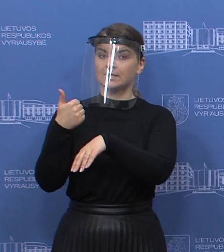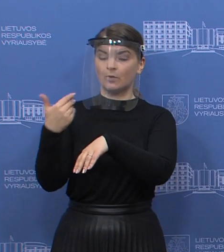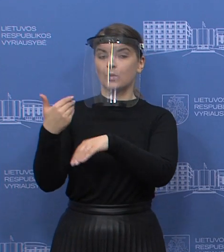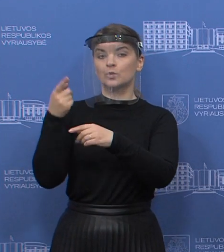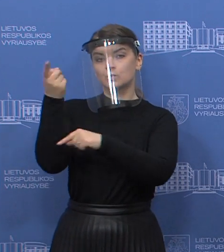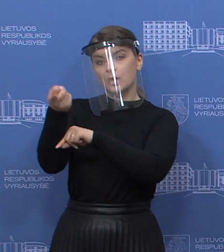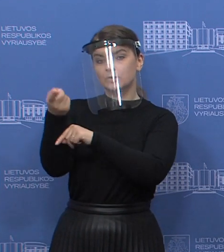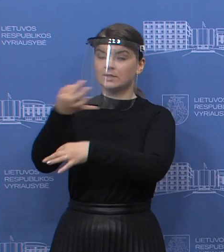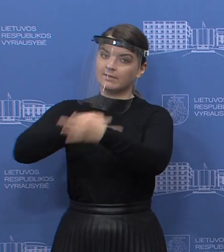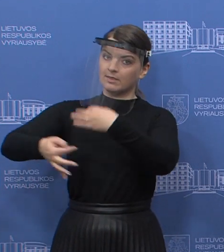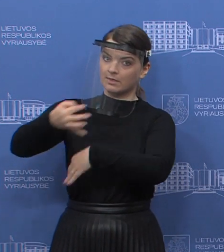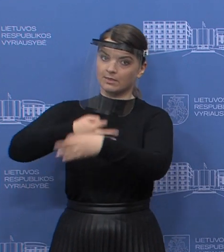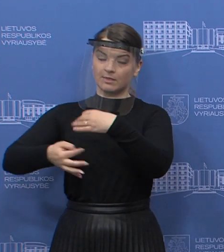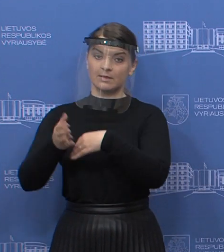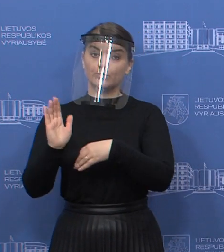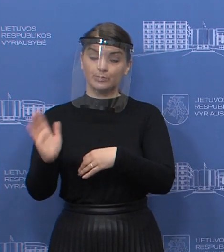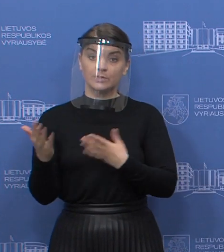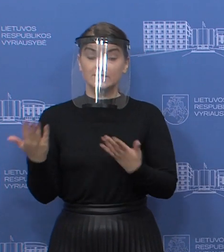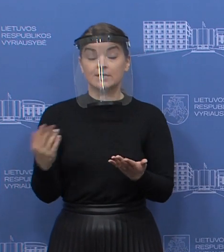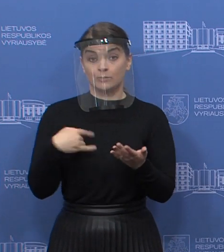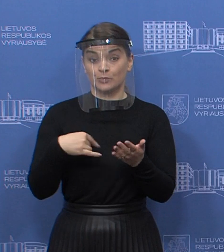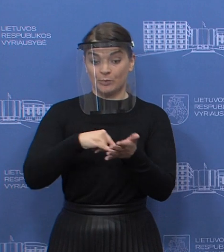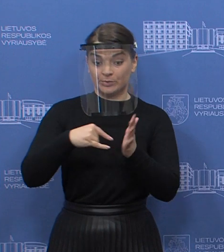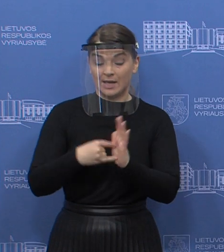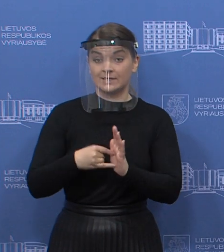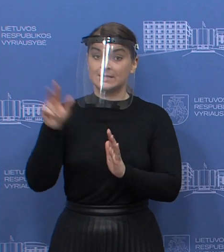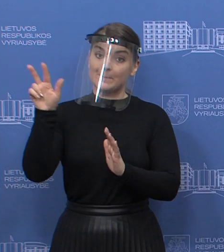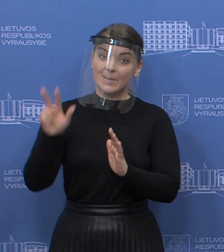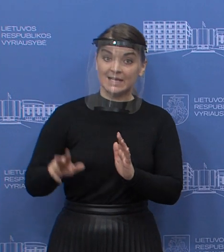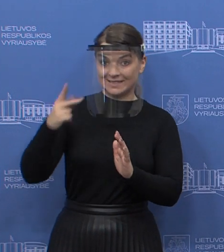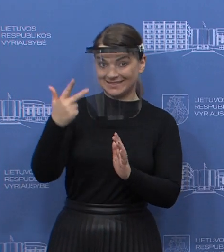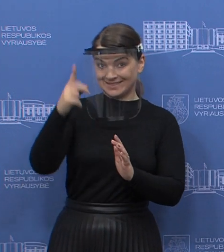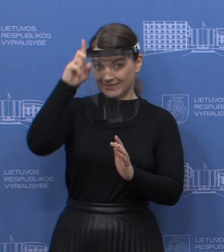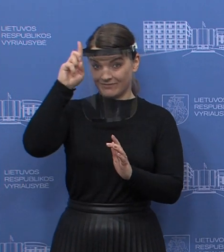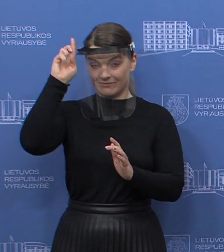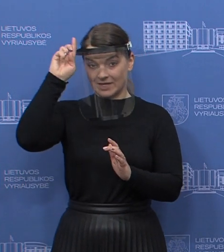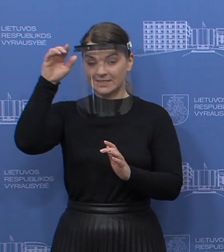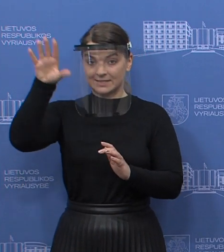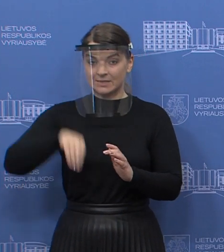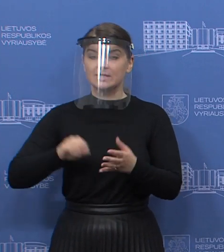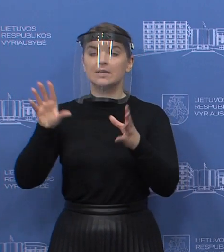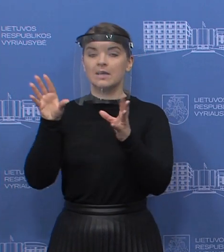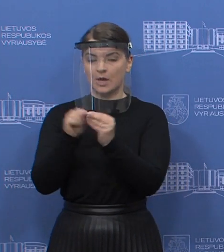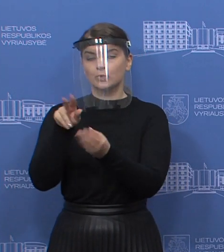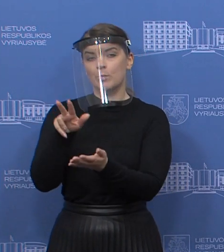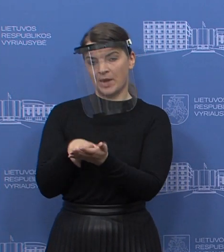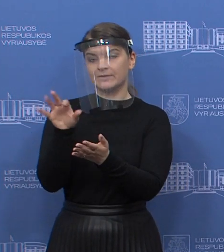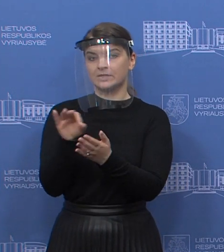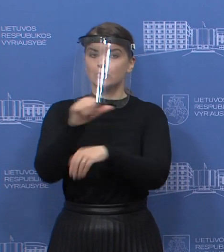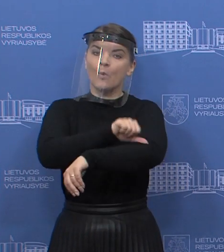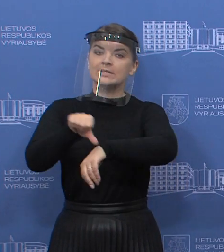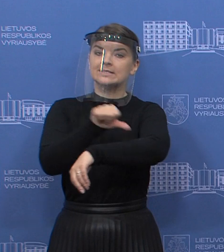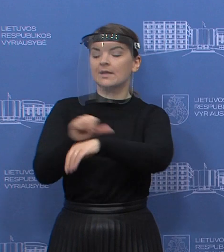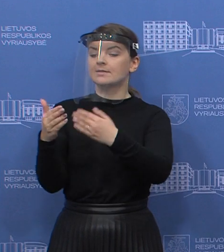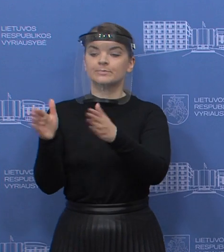tie sprendimai bus ir priimti, tai mes planuojame, kad Baltijos valstybių regionas, trijų valstybių regionas, mes priimsime bendrą sprendimą dėl atsiverimo šitam